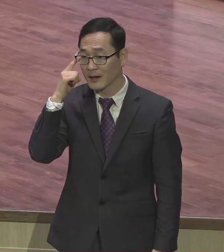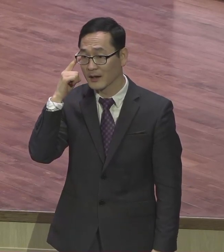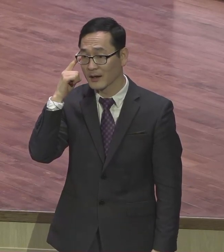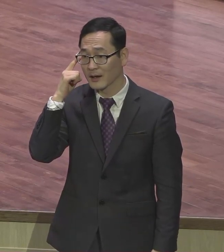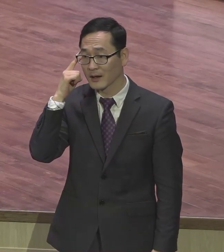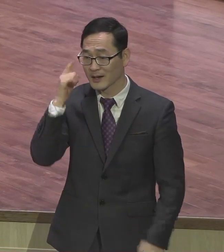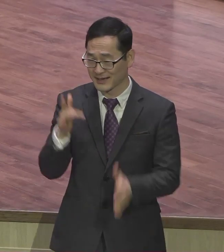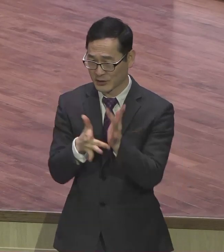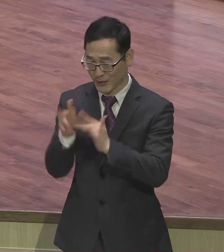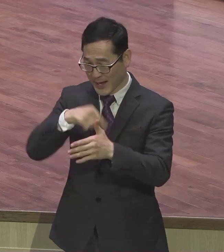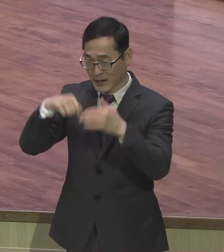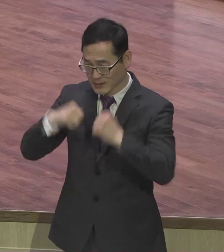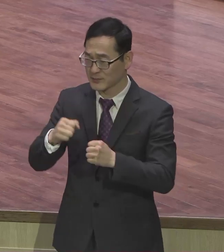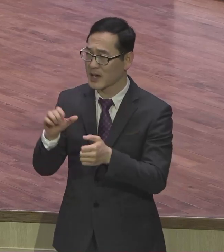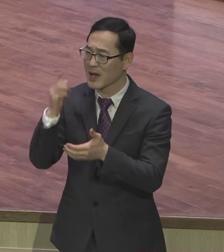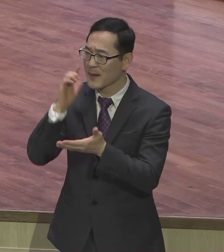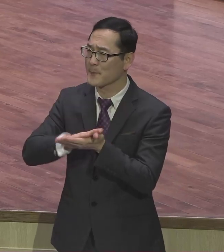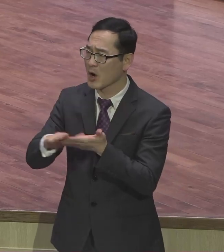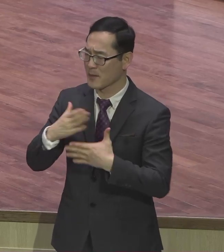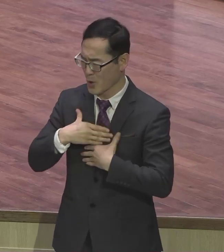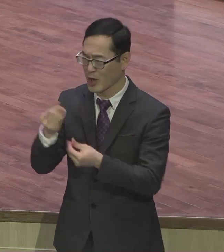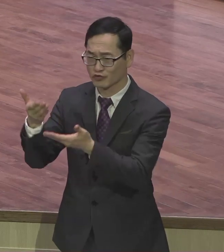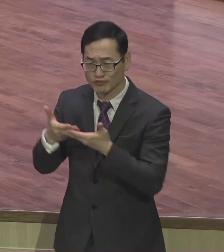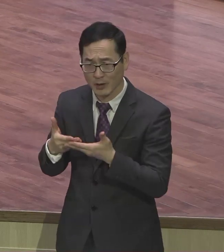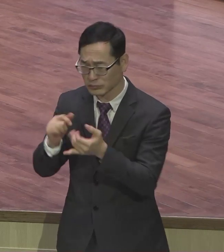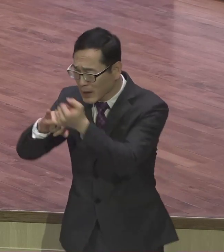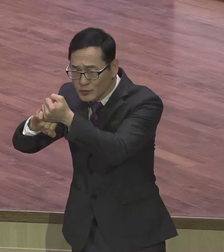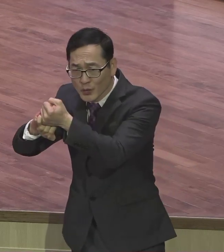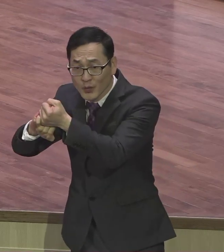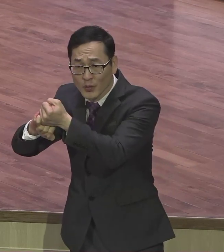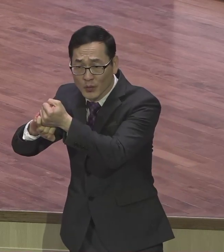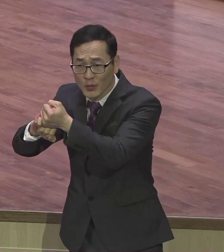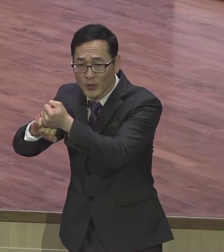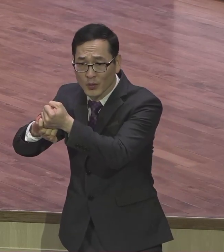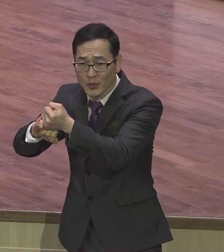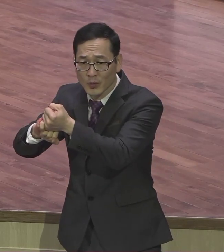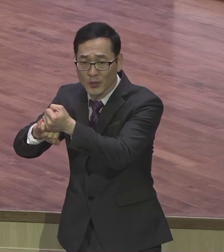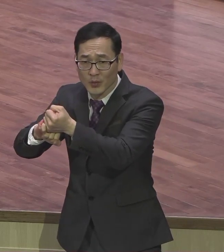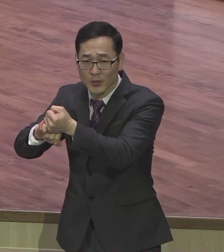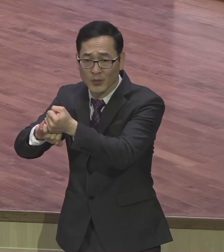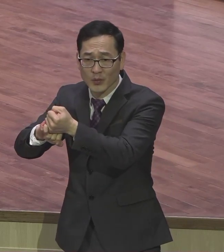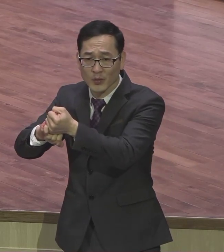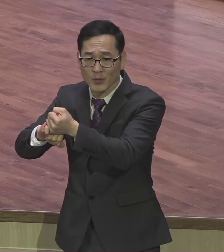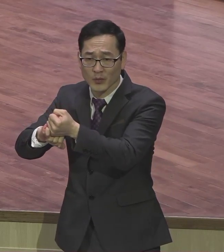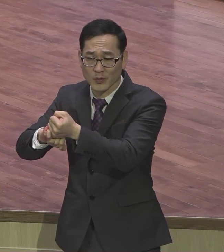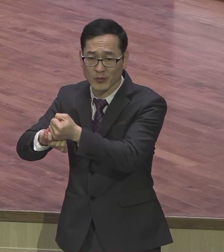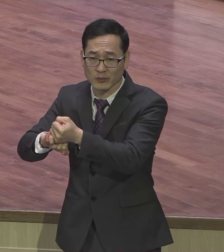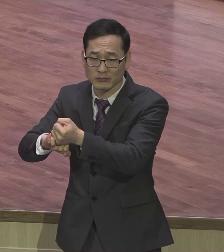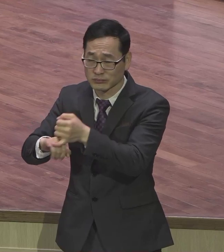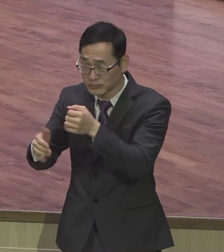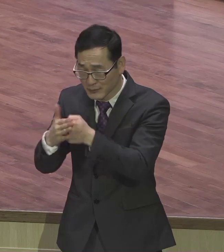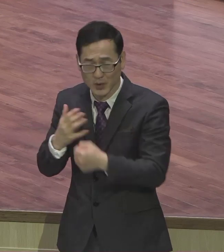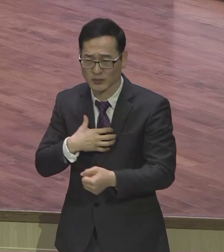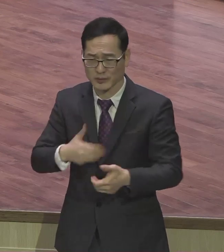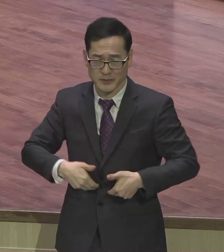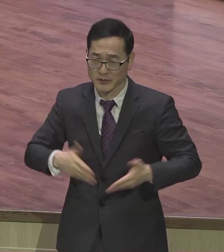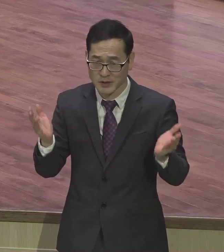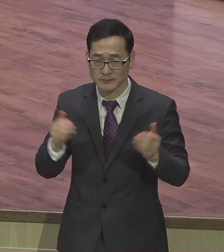평강을 준다 그랬는데 예수의 아내 영성학자에 있던 토마스 머튼이라고 하는 분이 이런 말이었어요